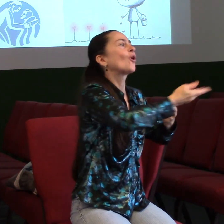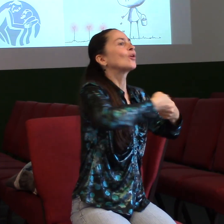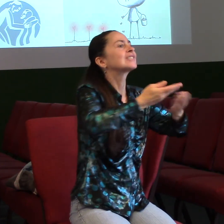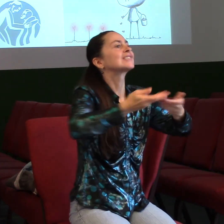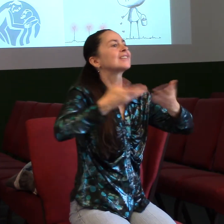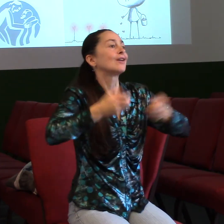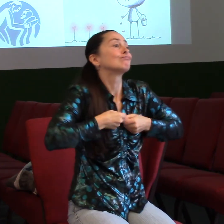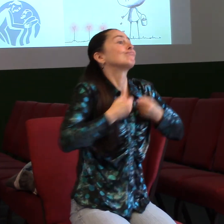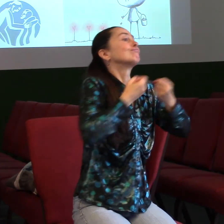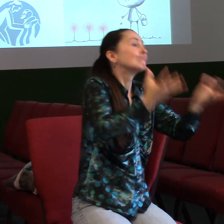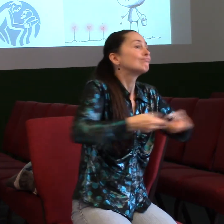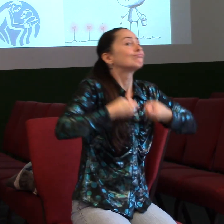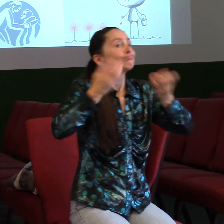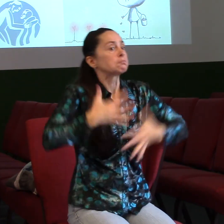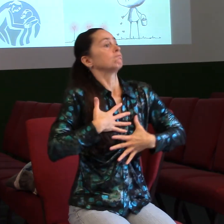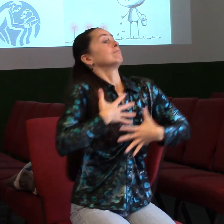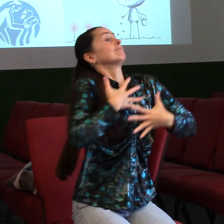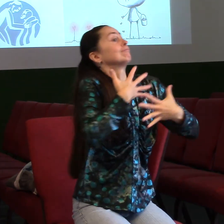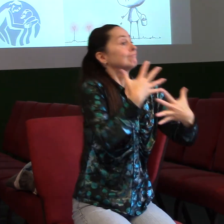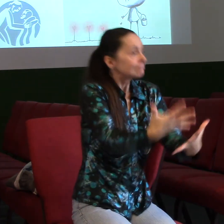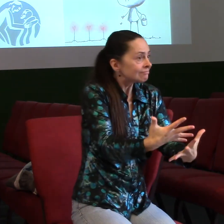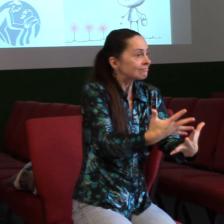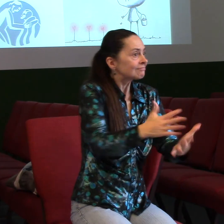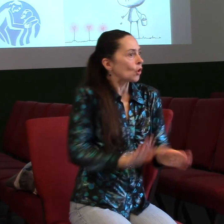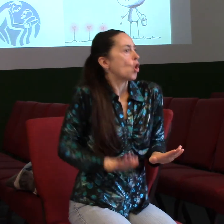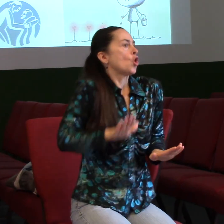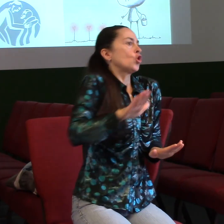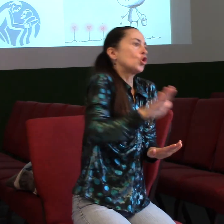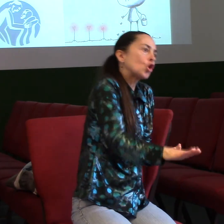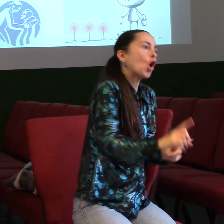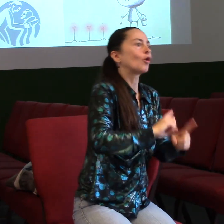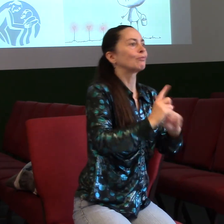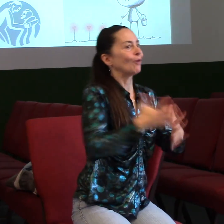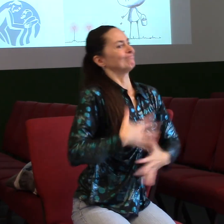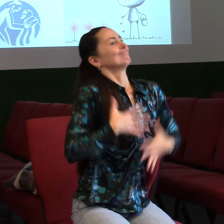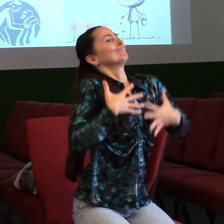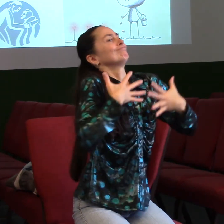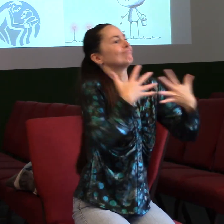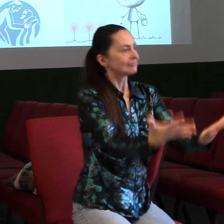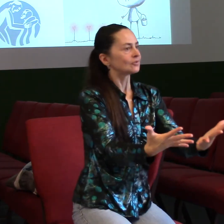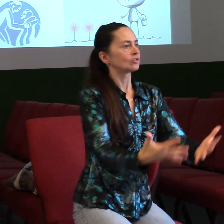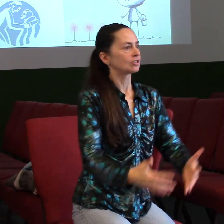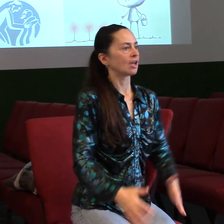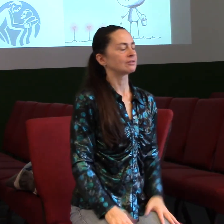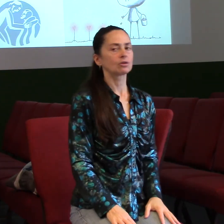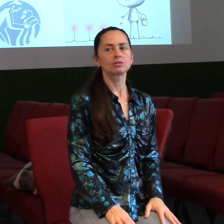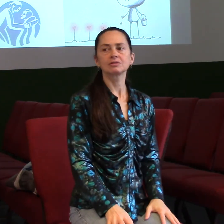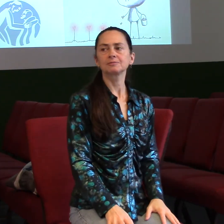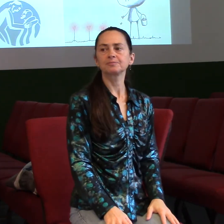ještě další krok, abych byl štědrý. Takže druhá myšlenka pro vztahy, které jsou plné a živé, jak o tom mluvíte,